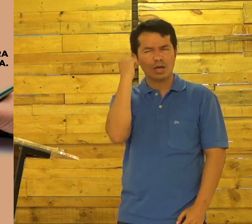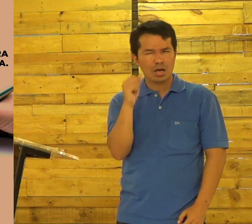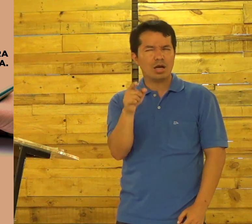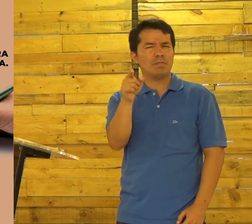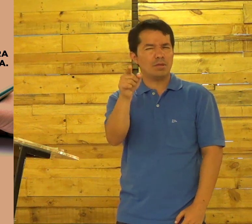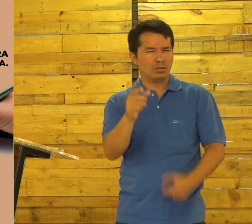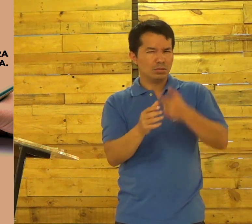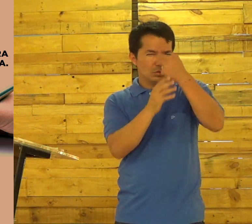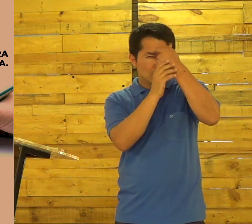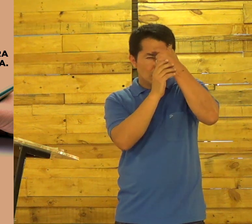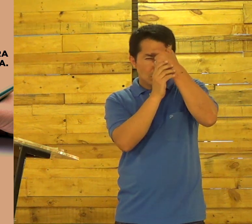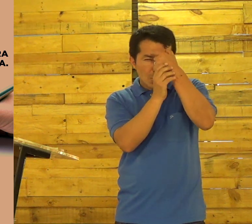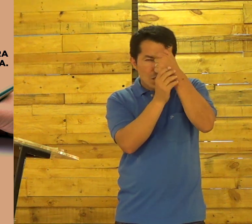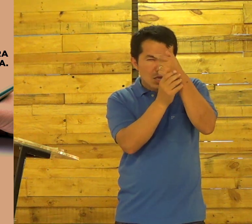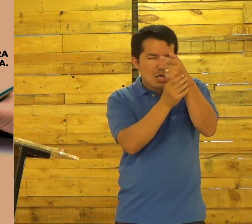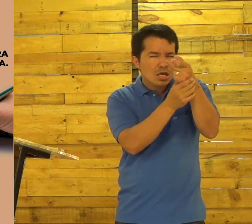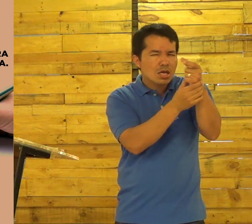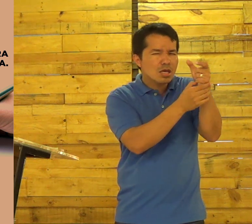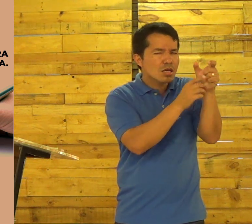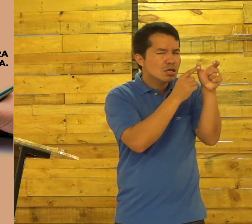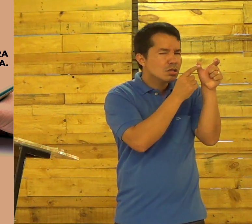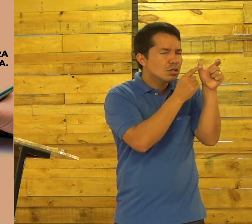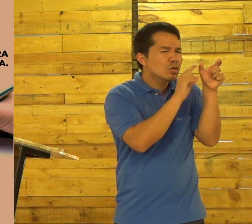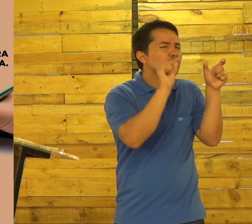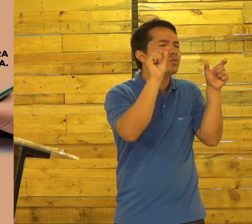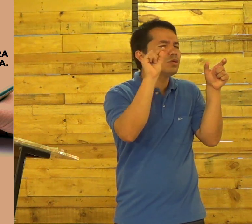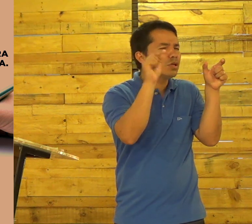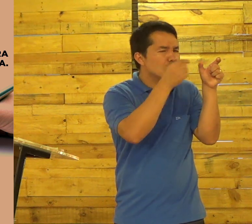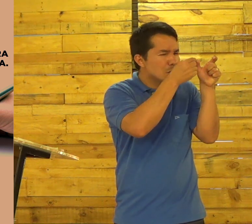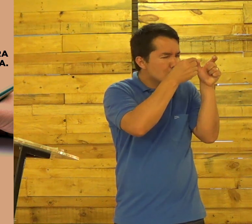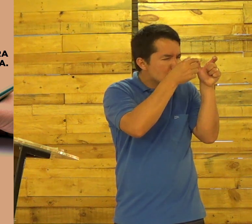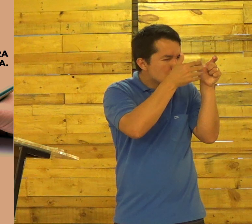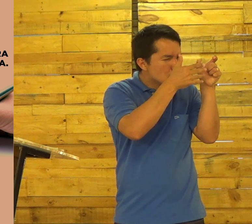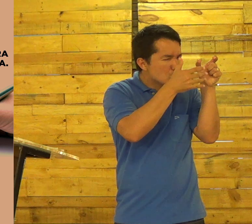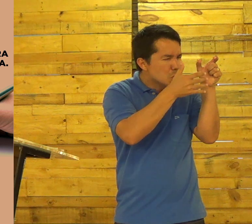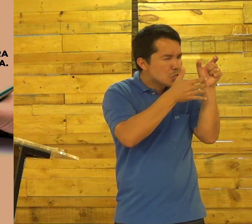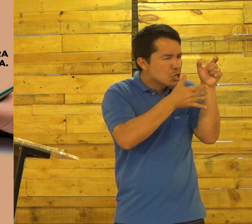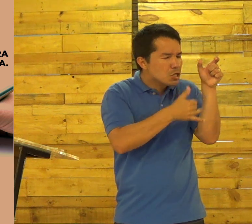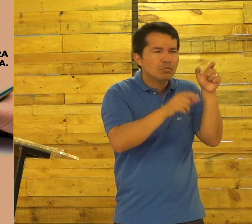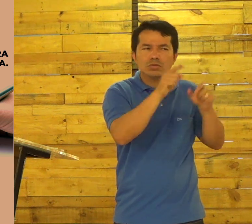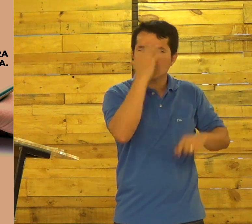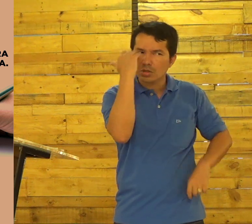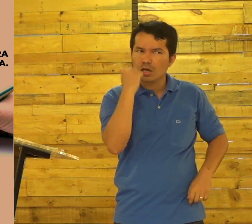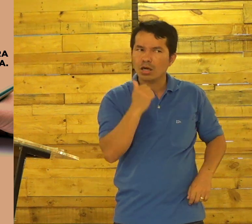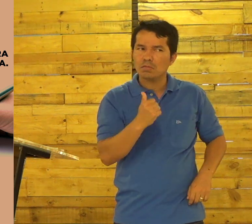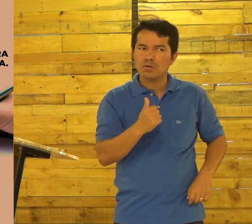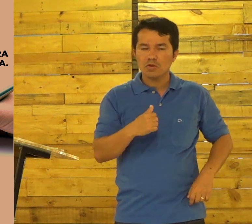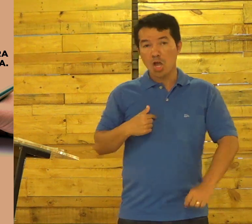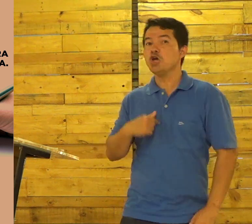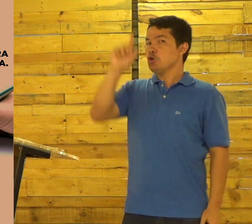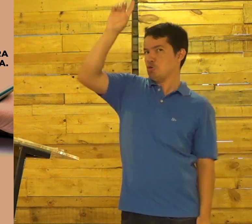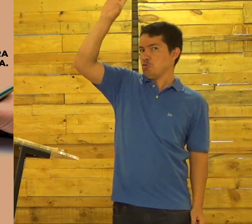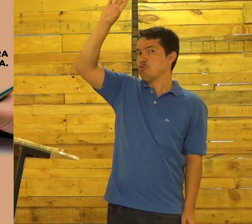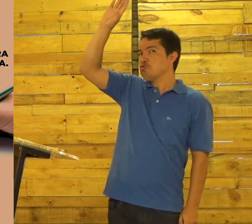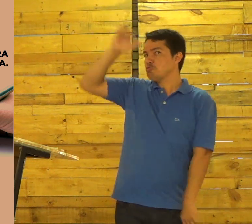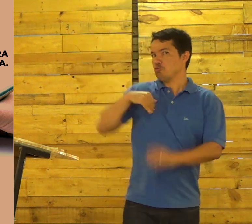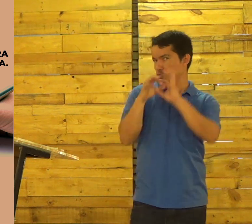rapidamente Porque Isso é algo sério Por